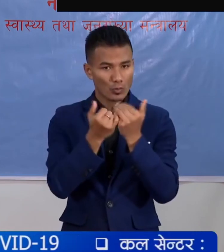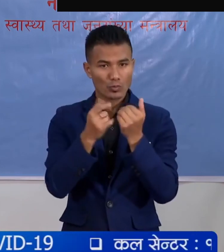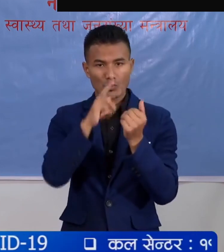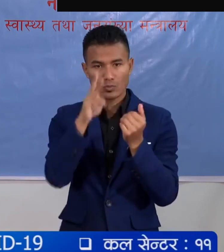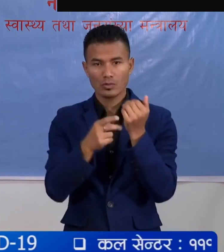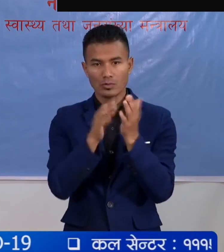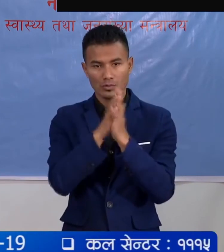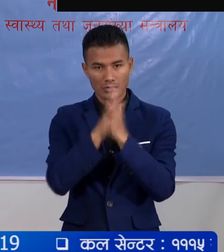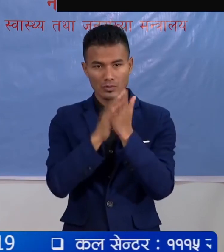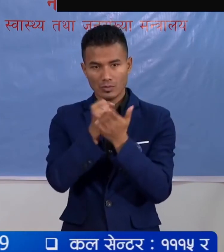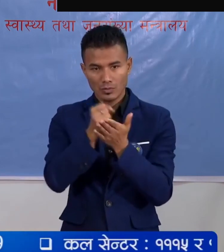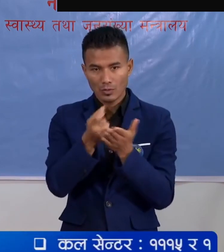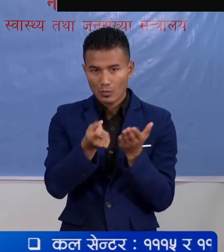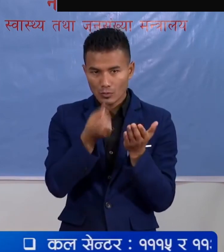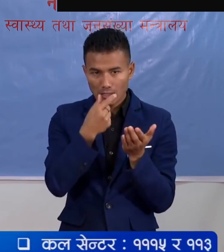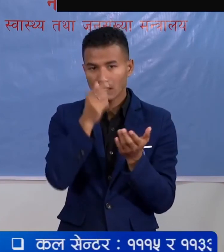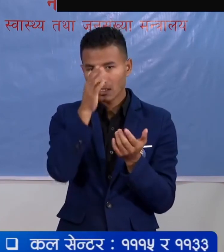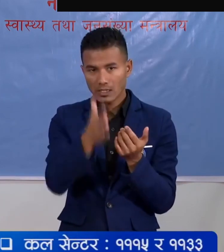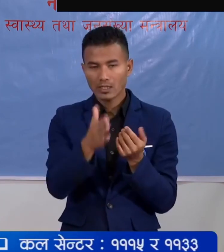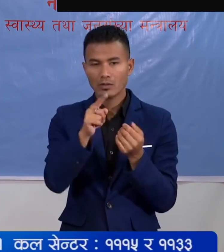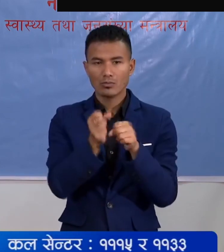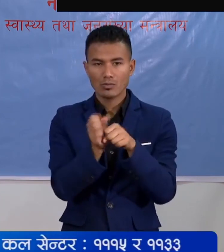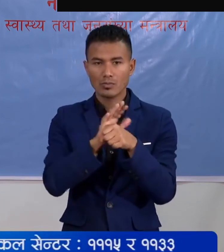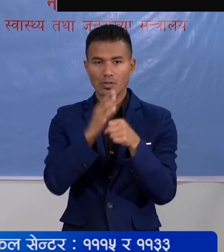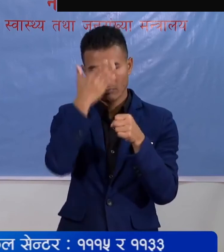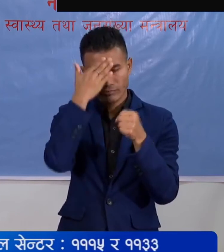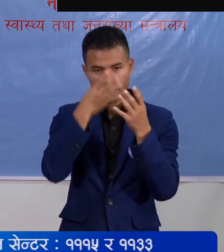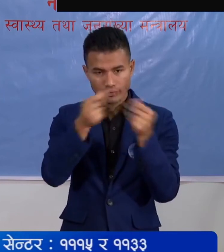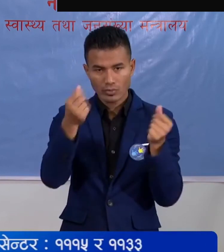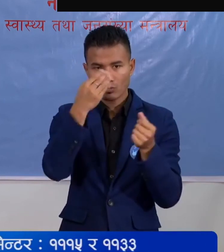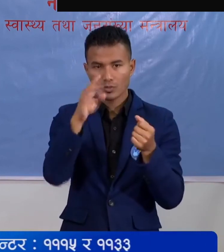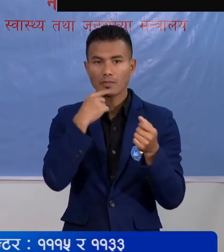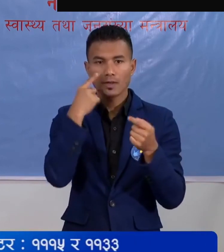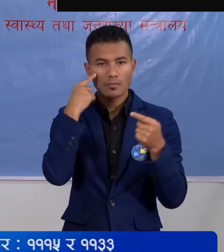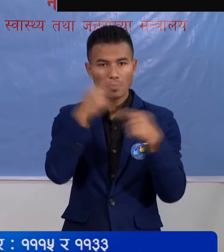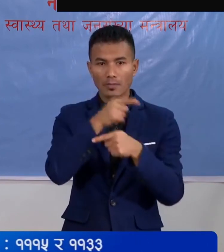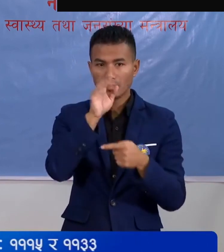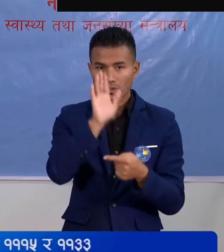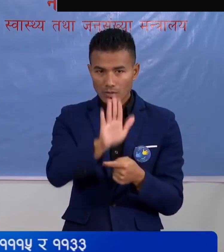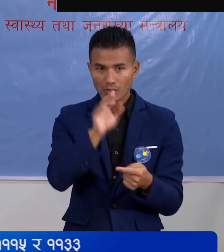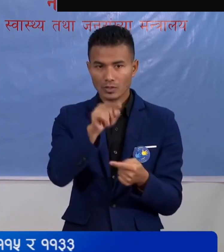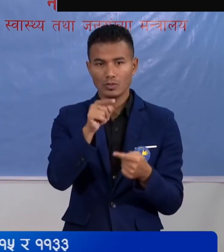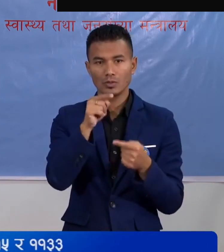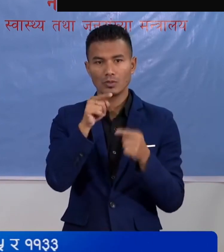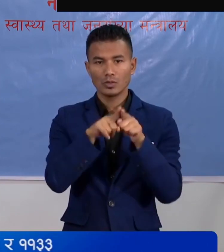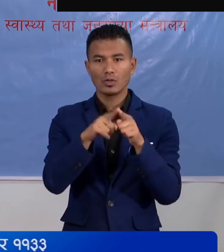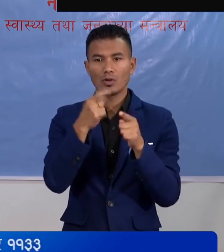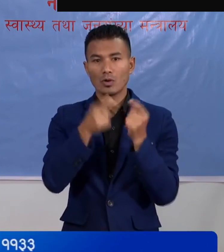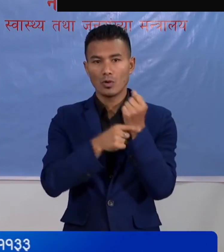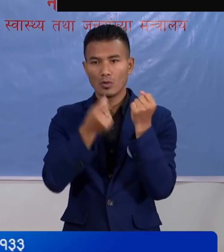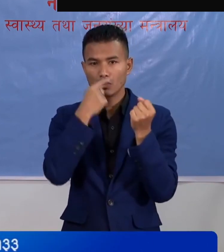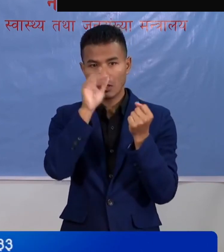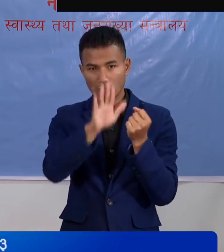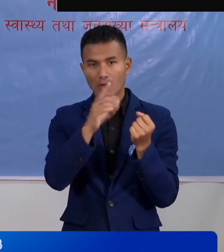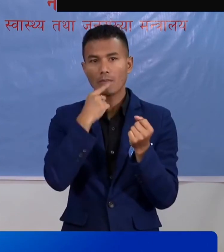आयर्वेत ले रजडिबुटी लें यो कोवीड लाइ निकै पार सा वन्न इदी भर्म्षिरजण बयकोचrukt यादी इन्य वरू संग बनाफ कुने अउसदी छा